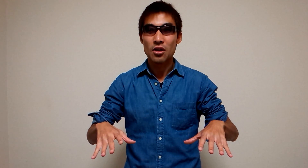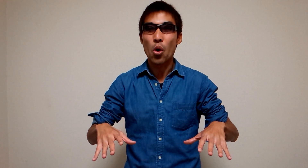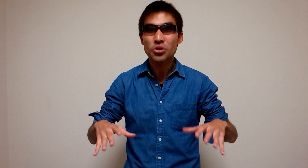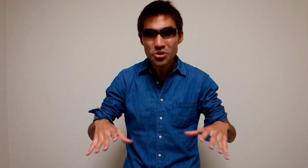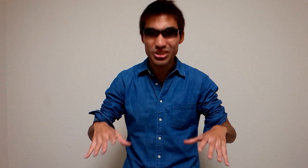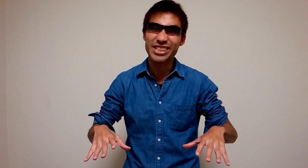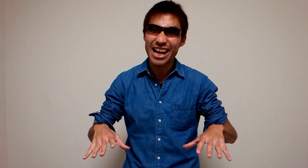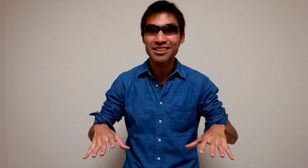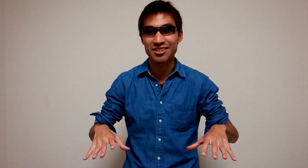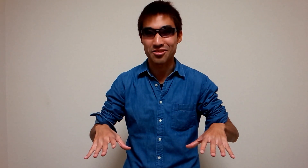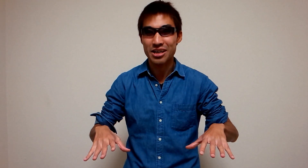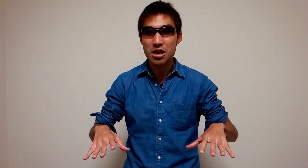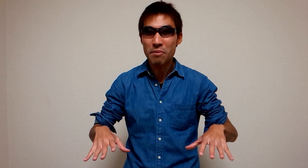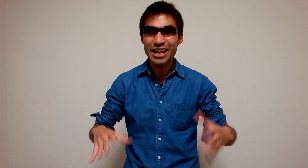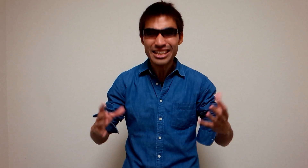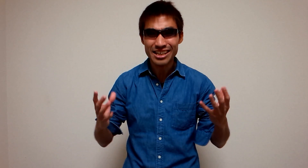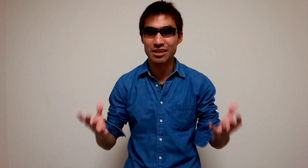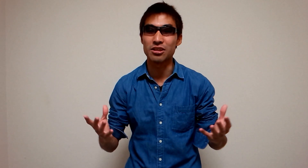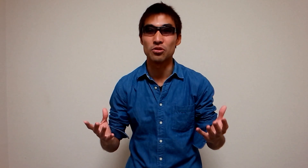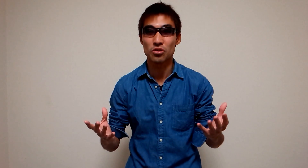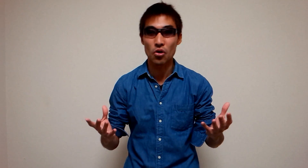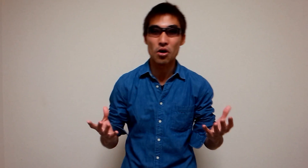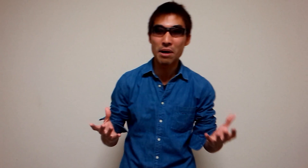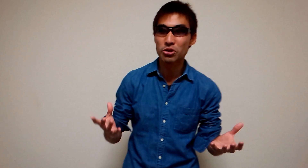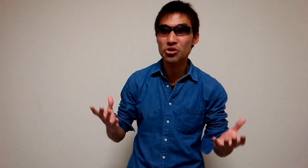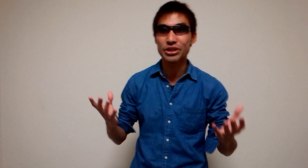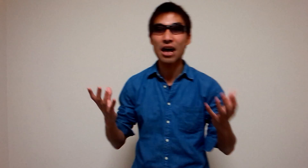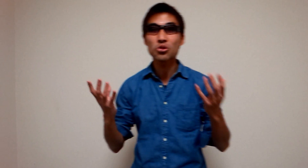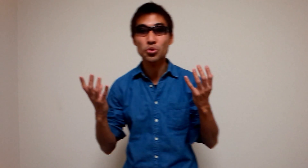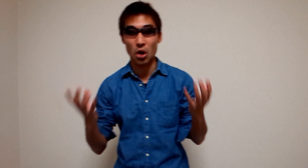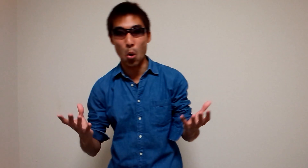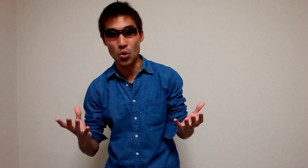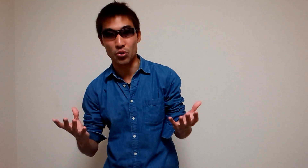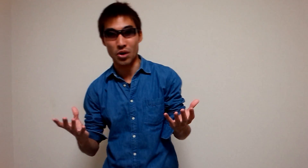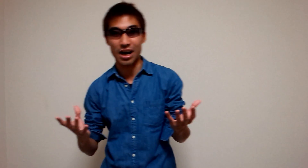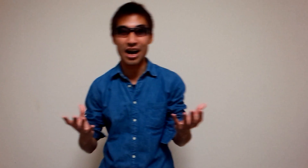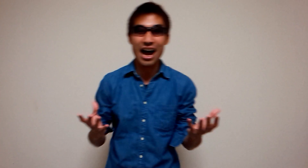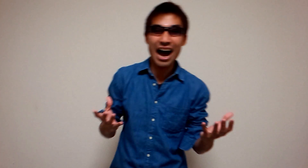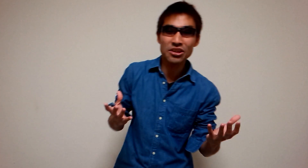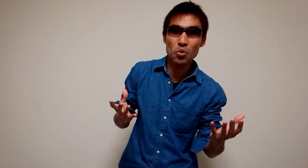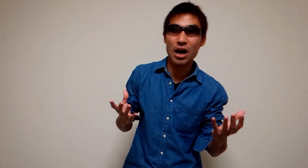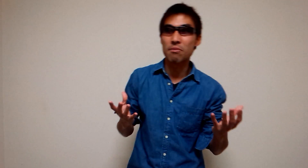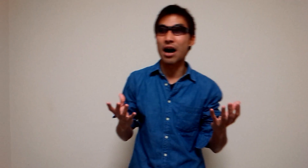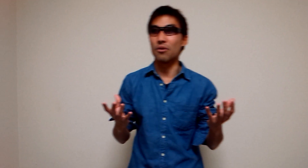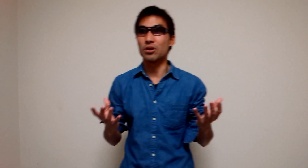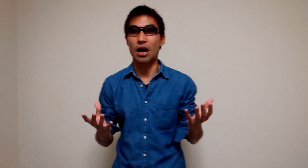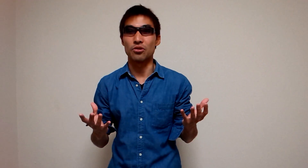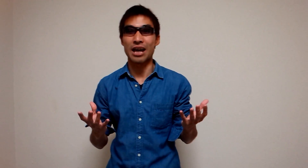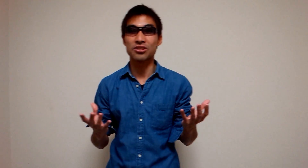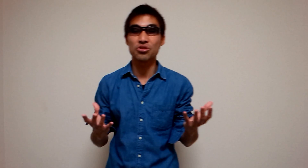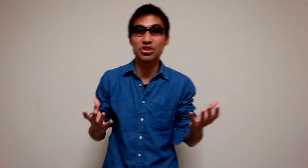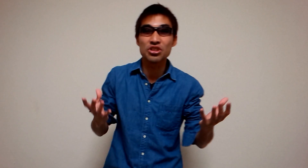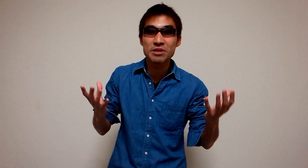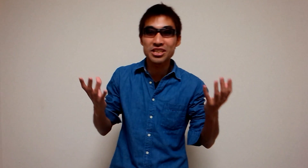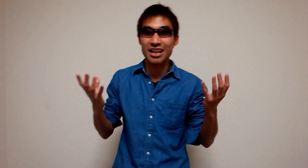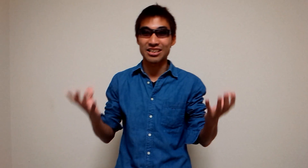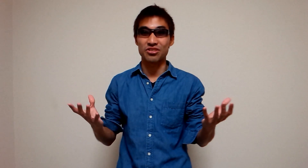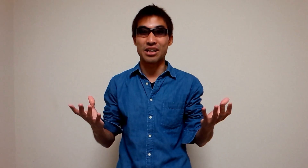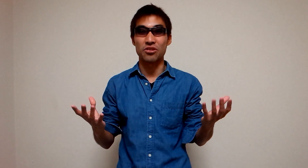ほとんどしないんですよねなぜかっていうともちろんやることが多いとかあとは単純に睡眠時間が少ない